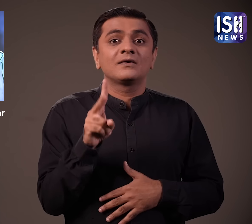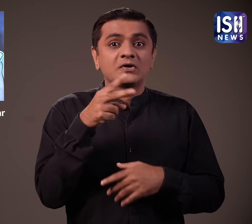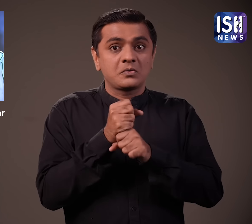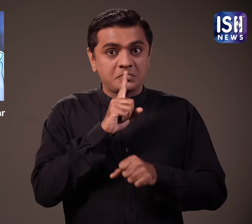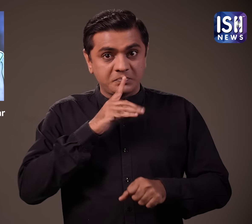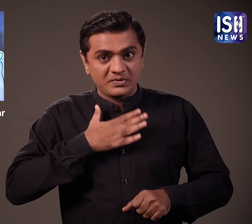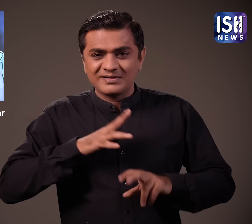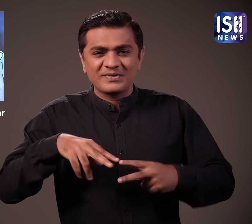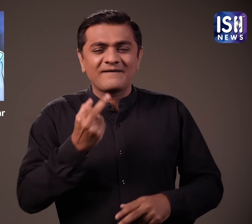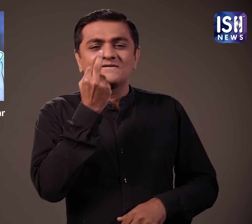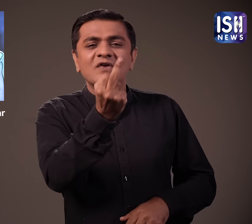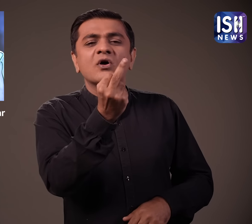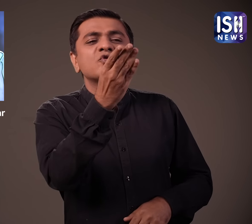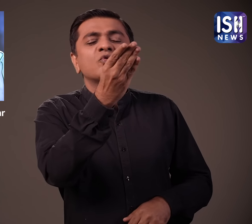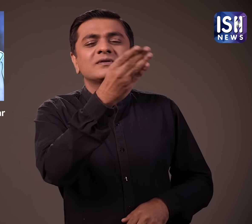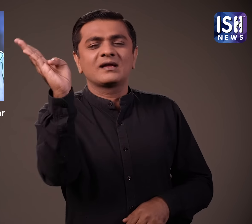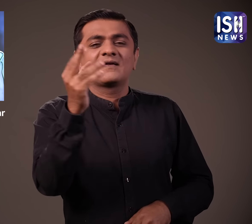कोली ने जवाब दिया आरे